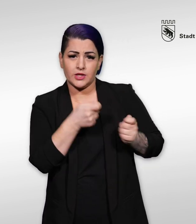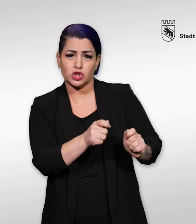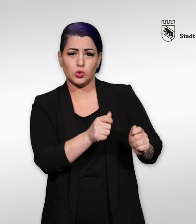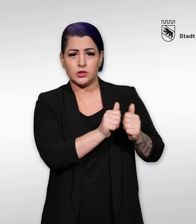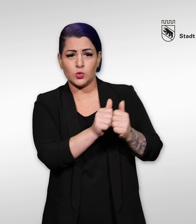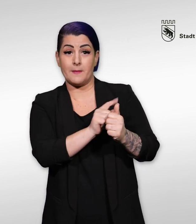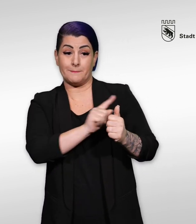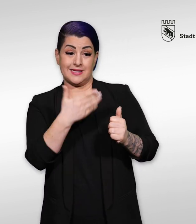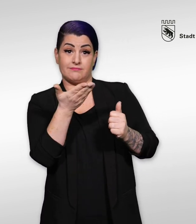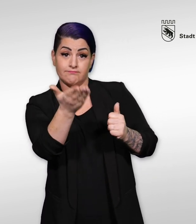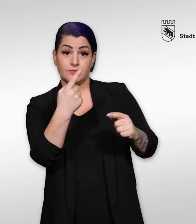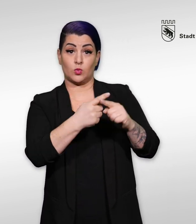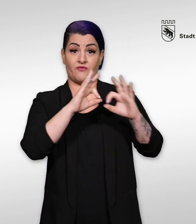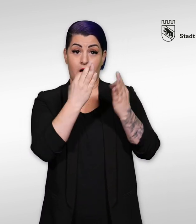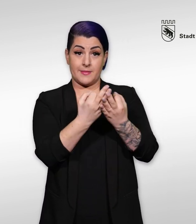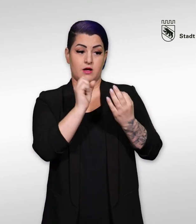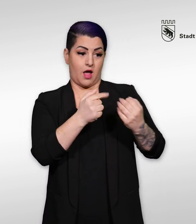Sie und Ihre Familie wieder selber für sich sorgen können.